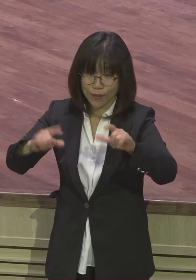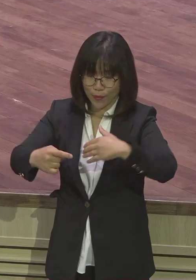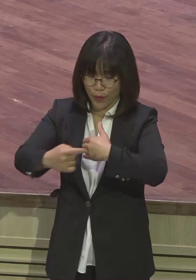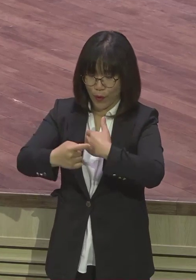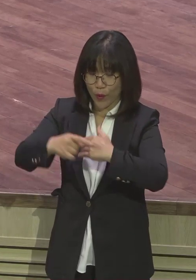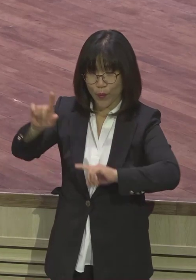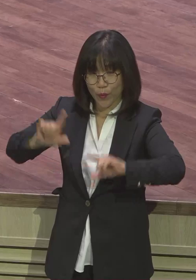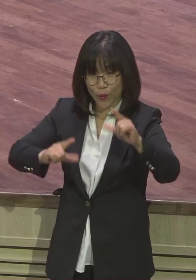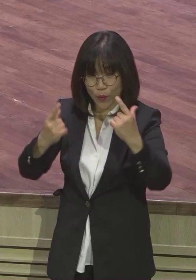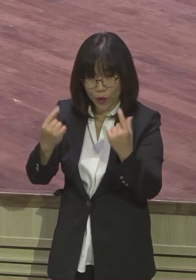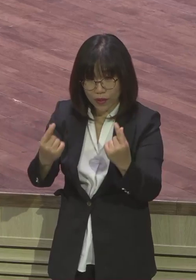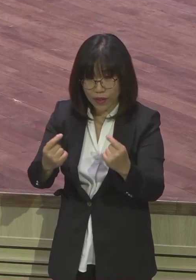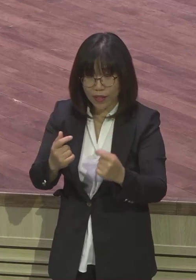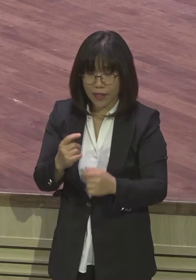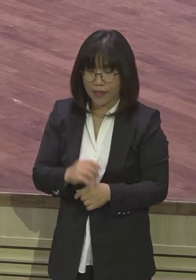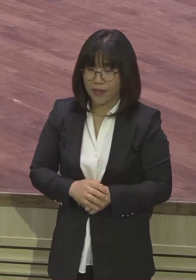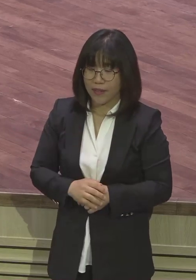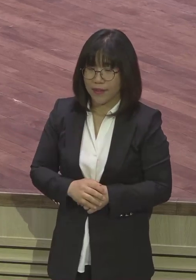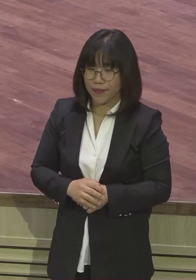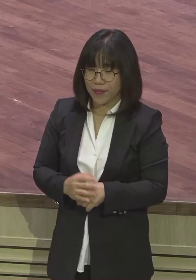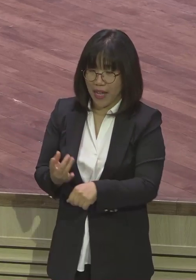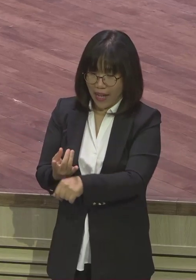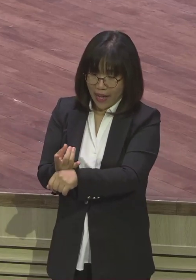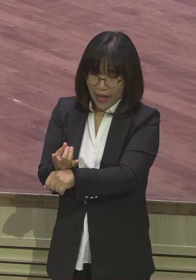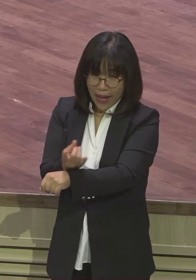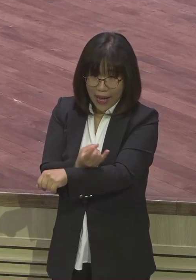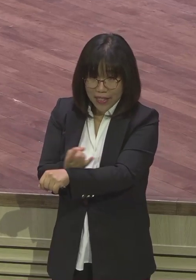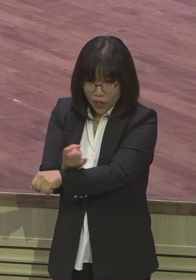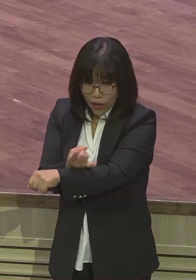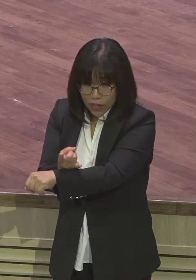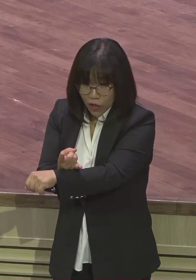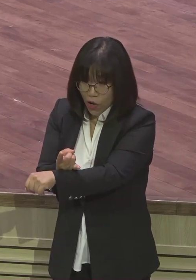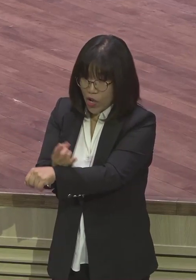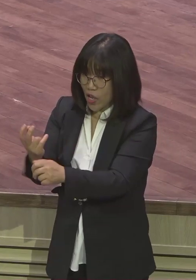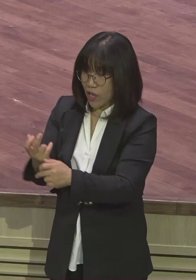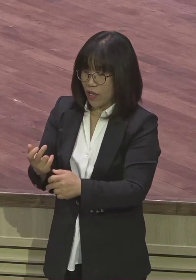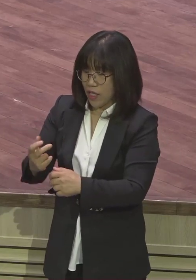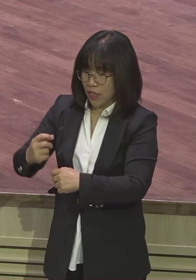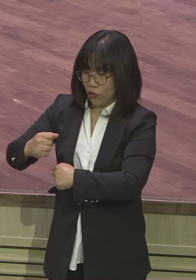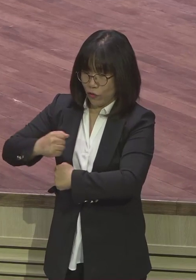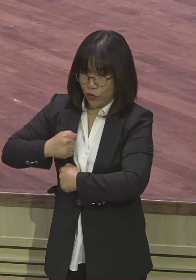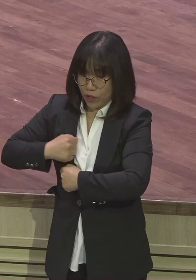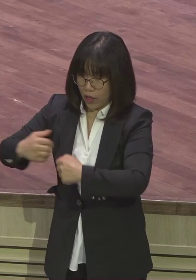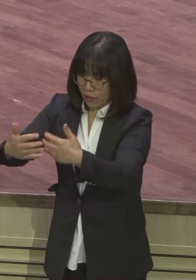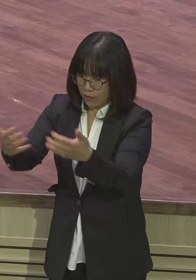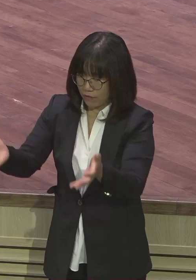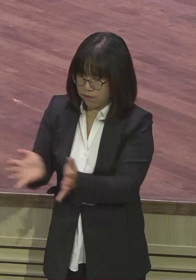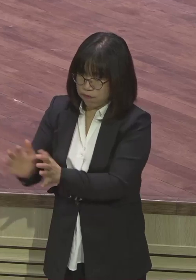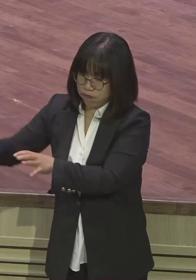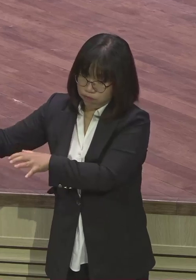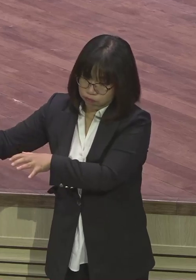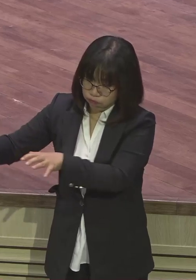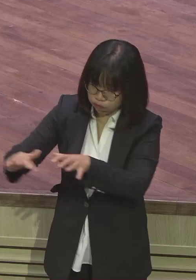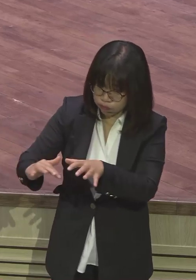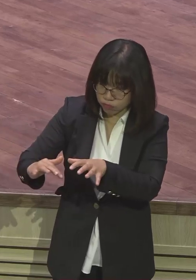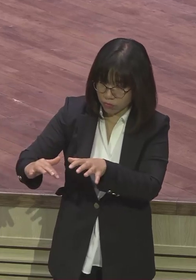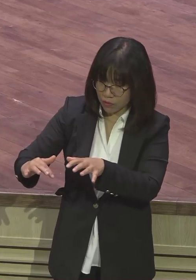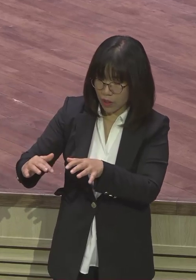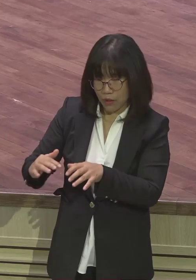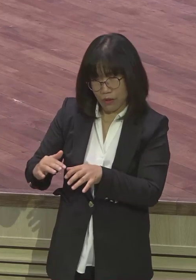에서가 지금 400명 장려 이끌고 온 건 똑같습니다 그러나 야곱이 지금 과거의 야곱이 아니라 이제는 뭐요